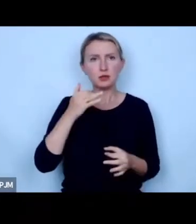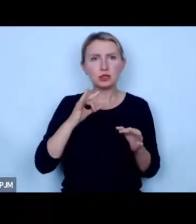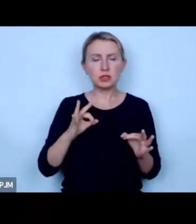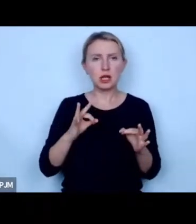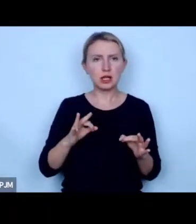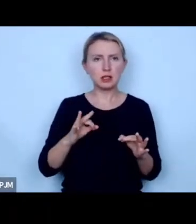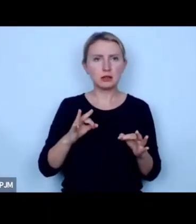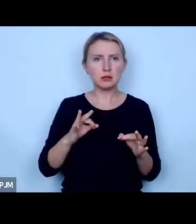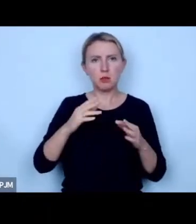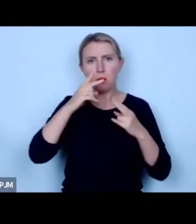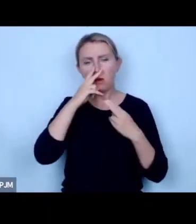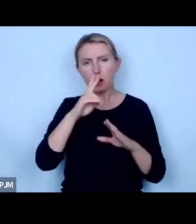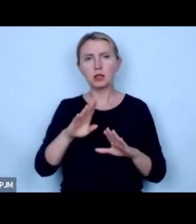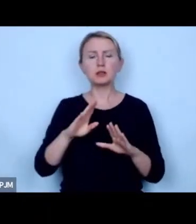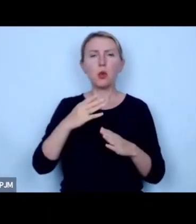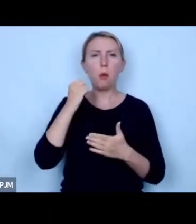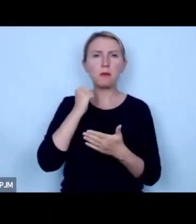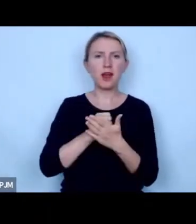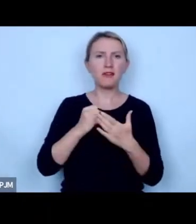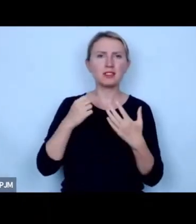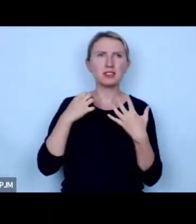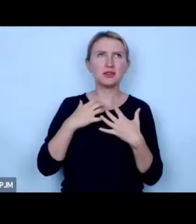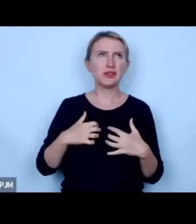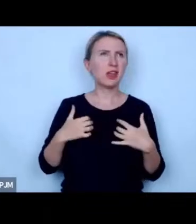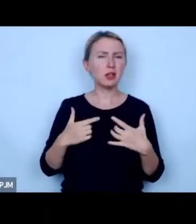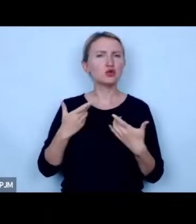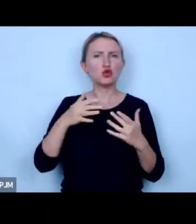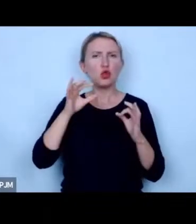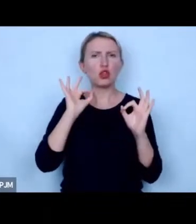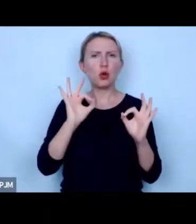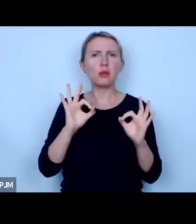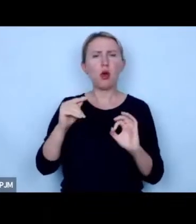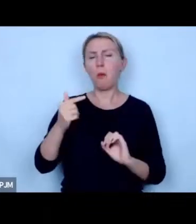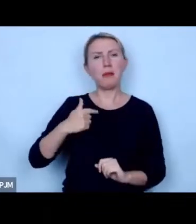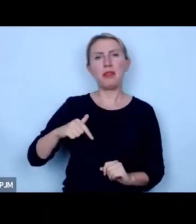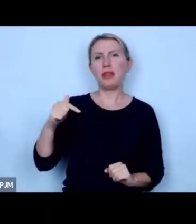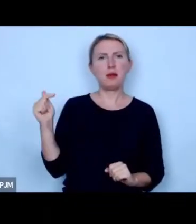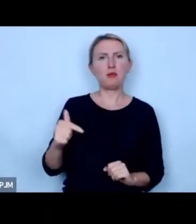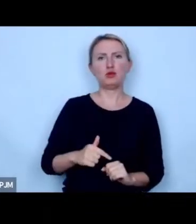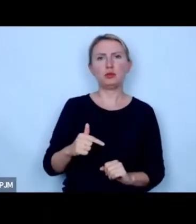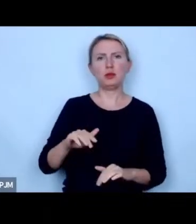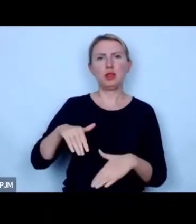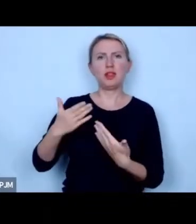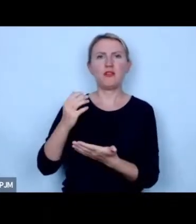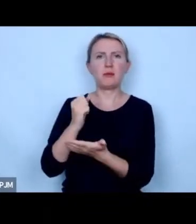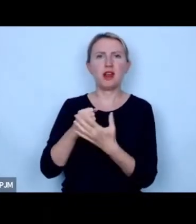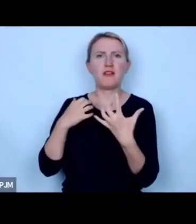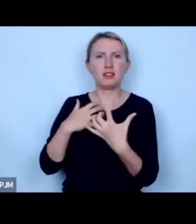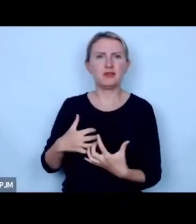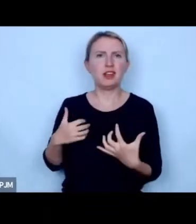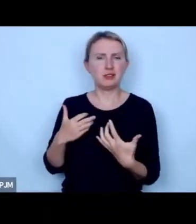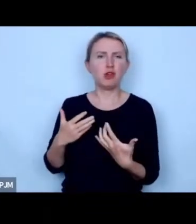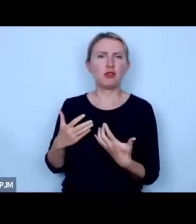momencie odwoływanie się w tym kontekście do praw zwierząt jest o tyle dobre że jakby no nie musimy przyznawać praw zwierzętom